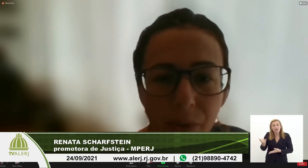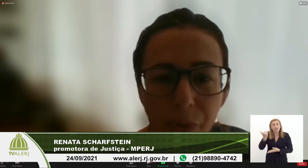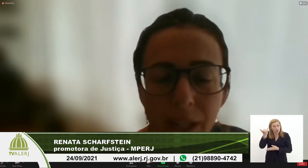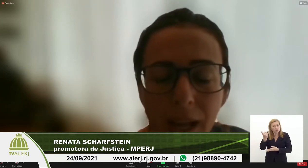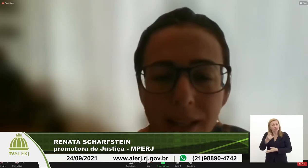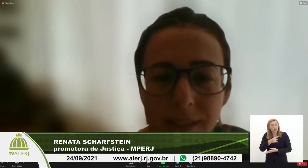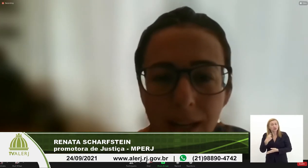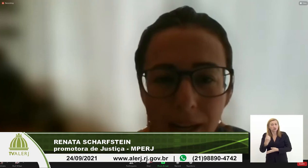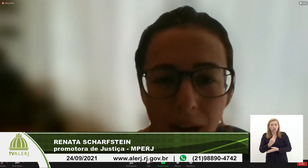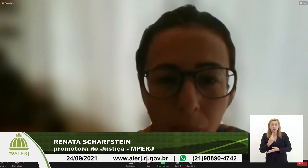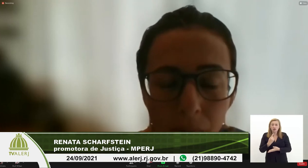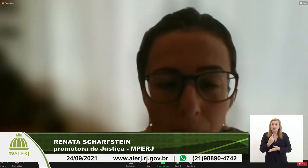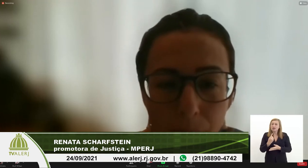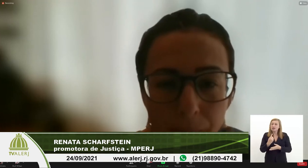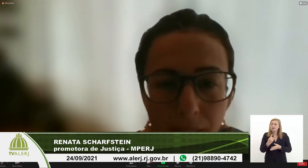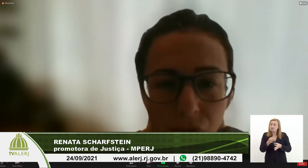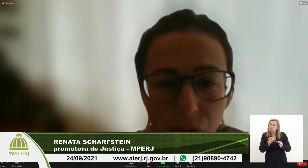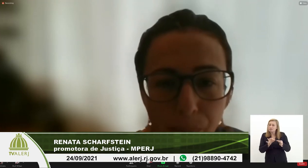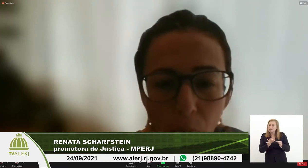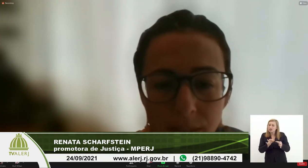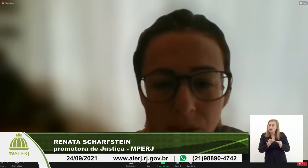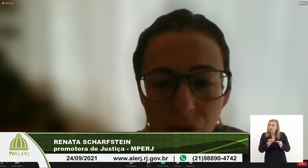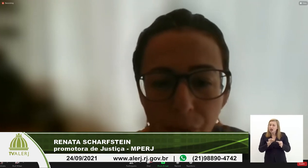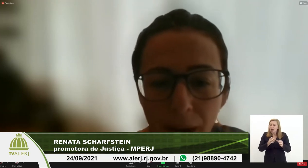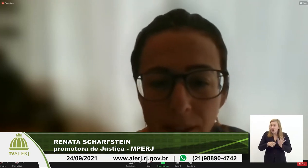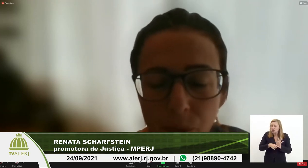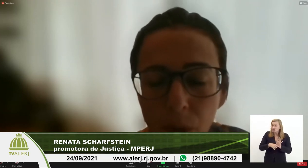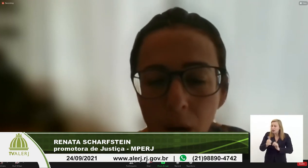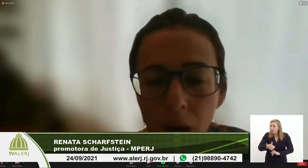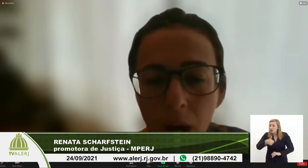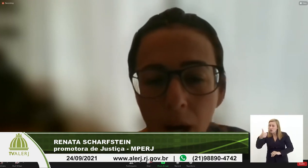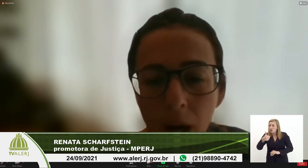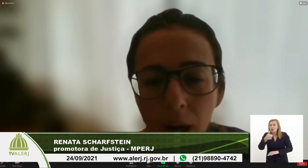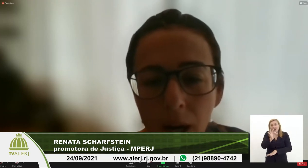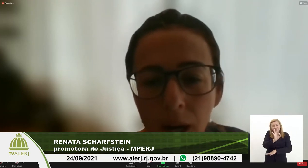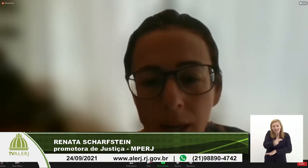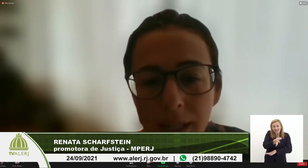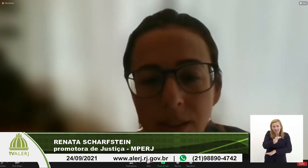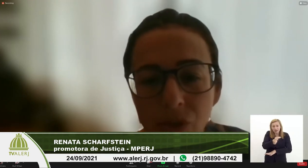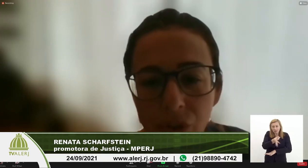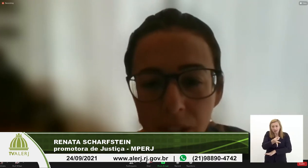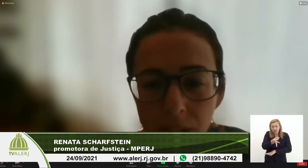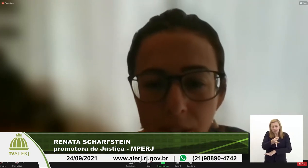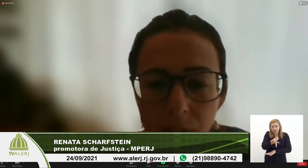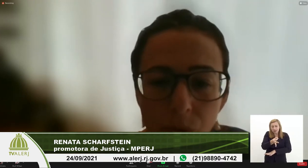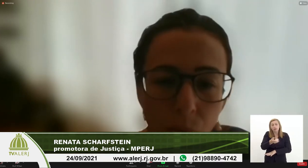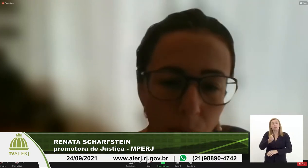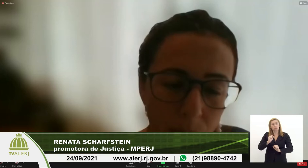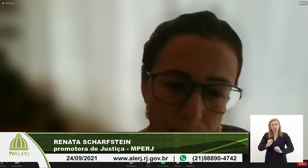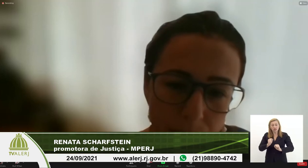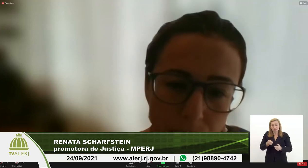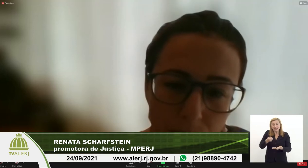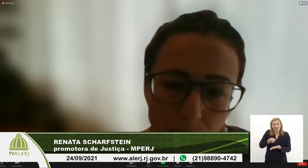a gente afinar esse canal para que a gente possa de fato exigir